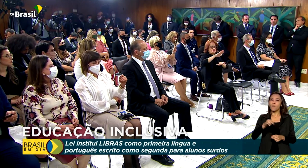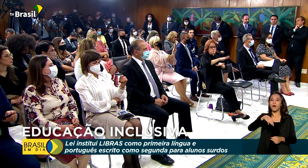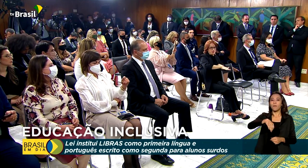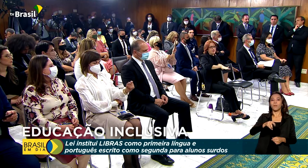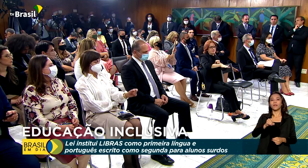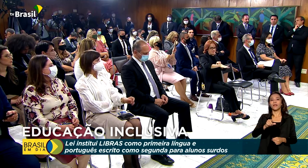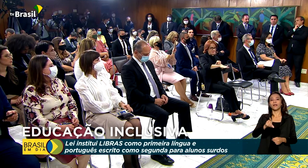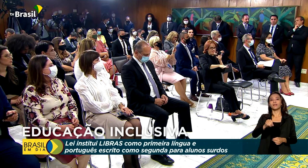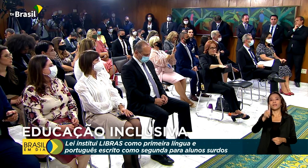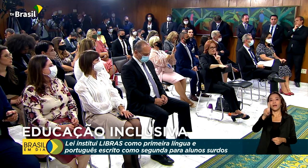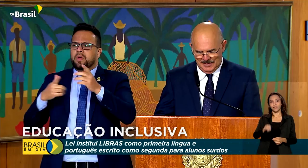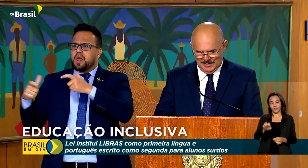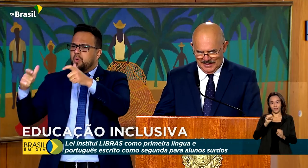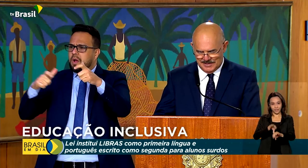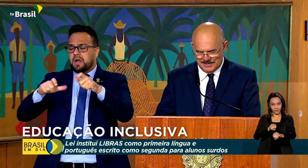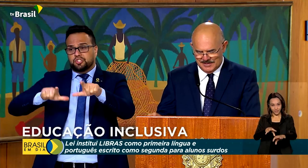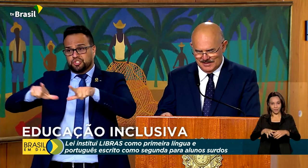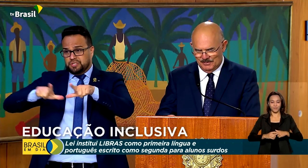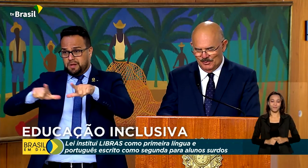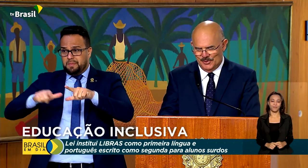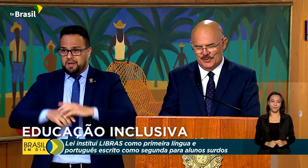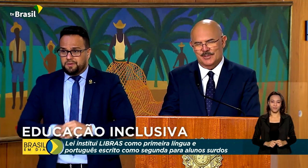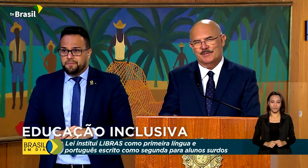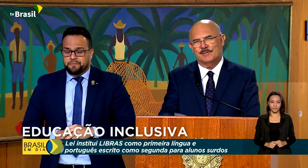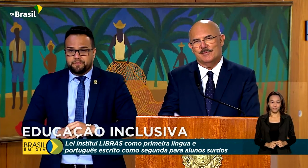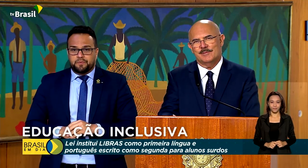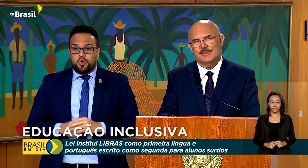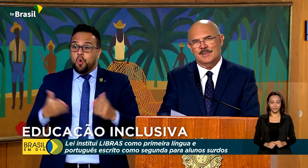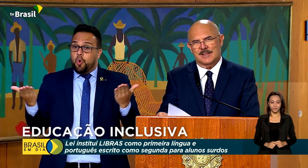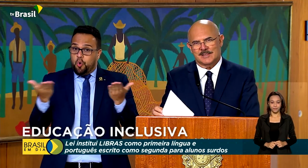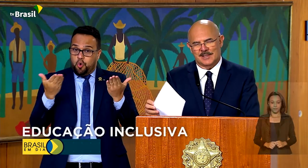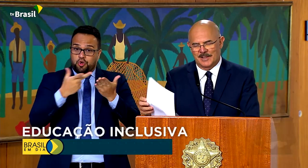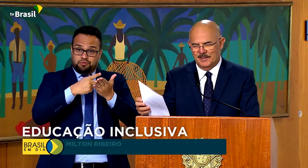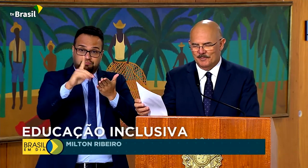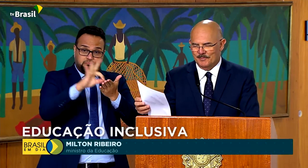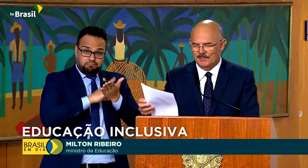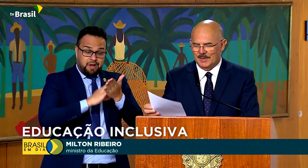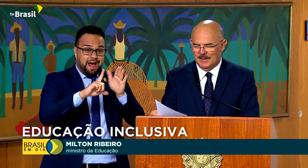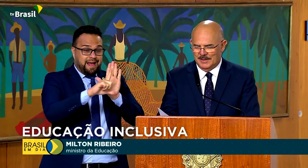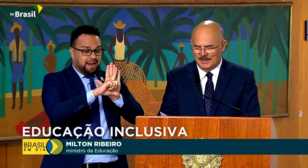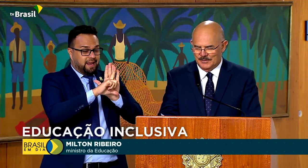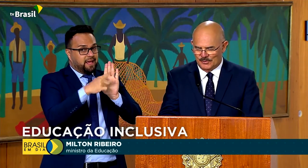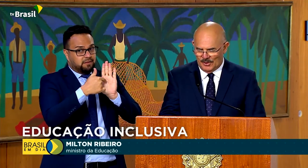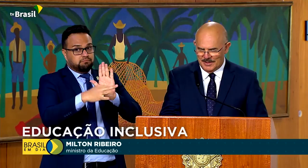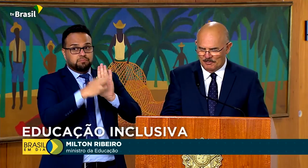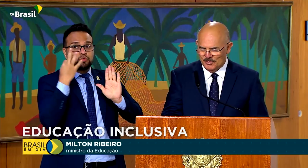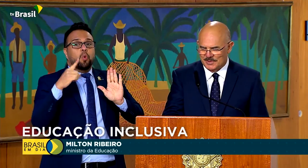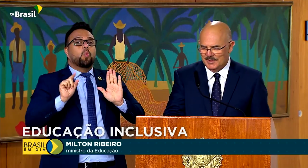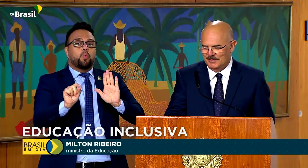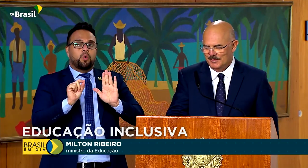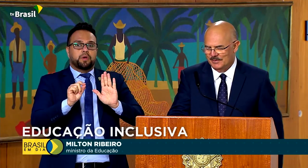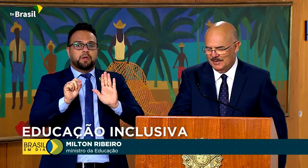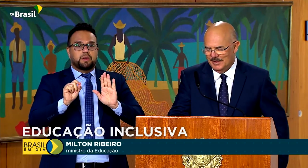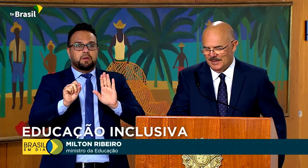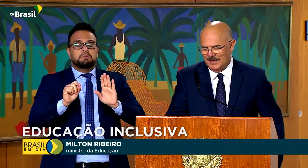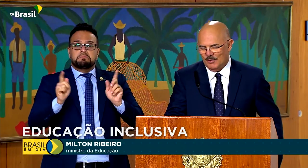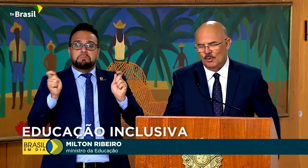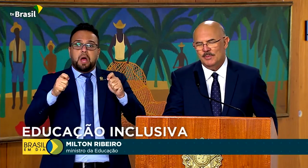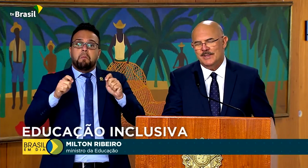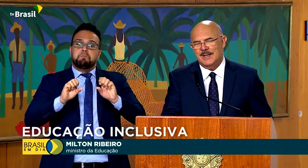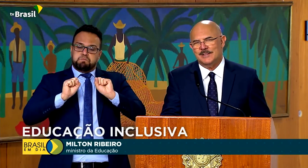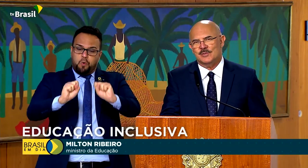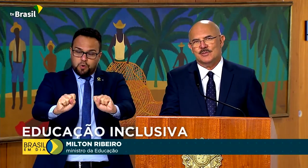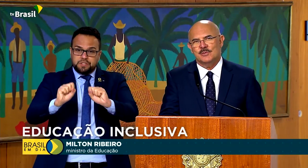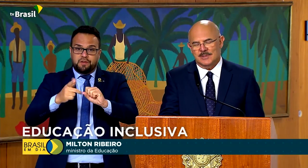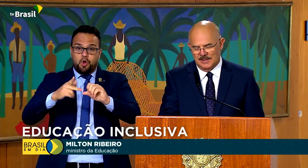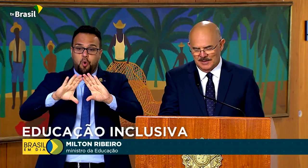ensino independente. A sanção hoje desta lei torna possível que